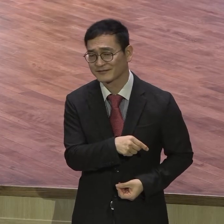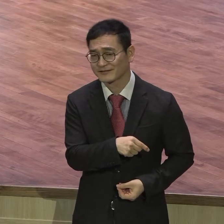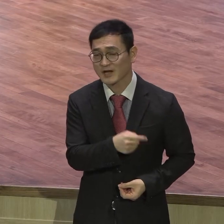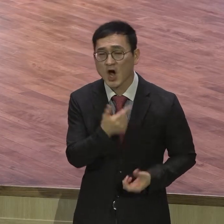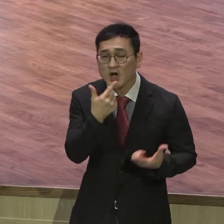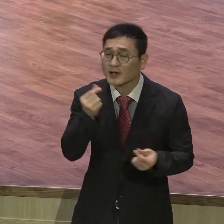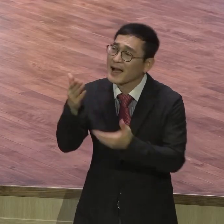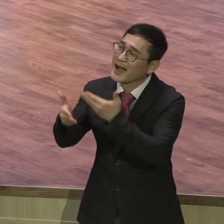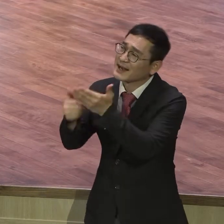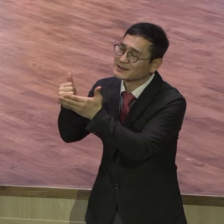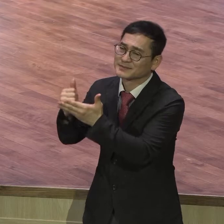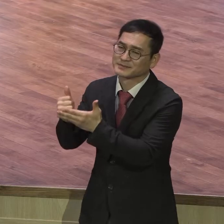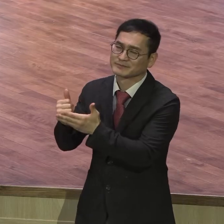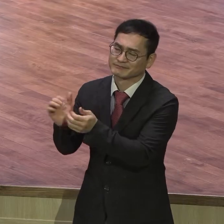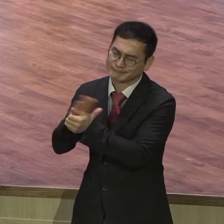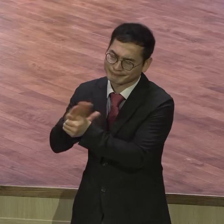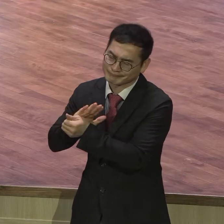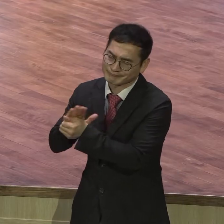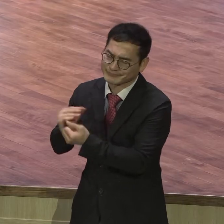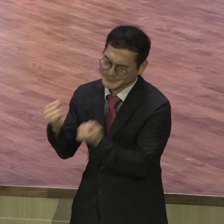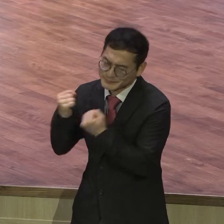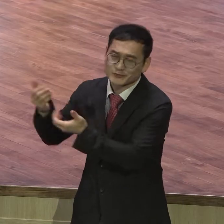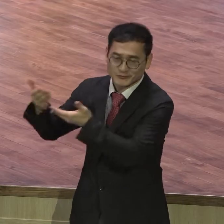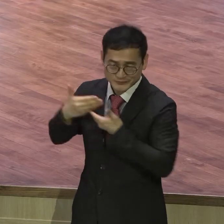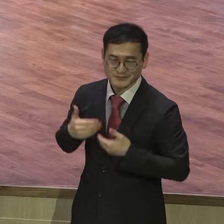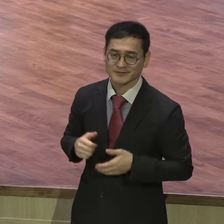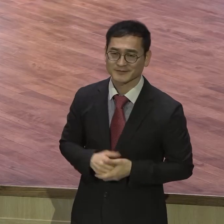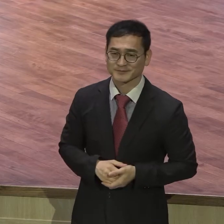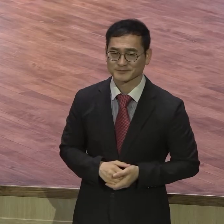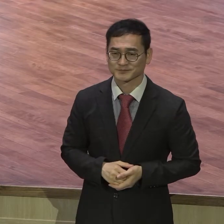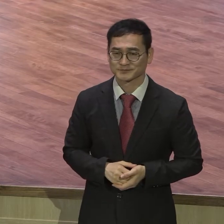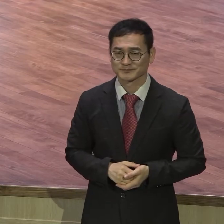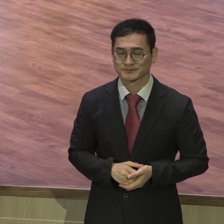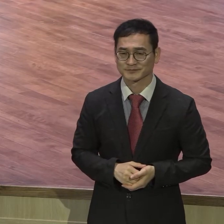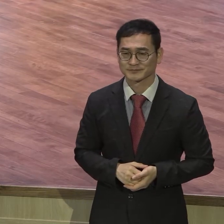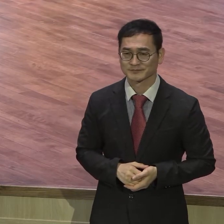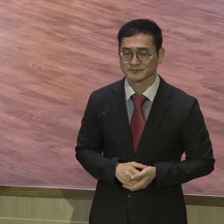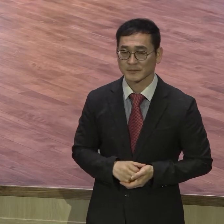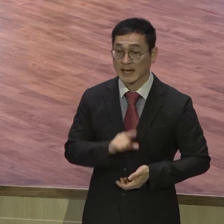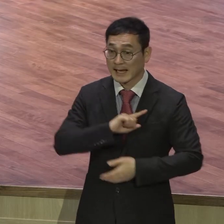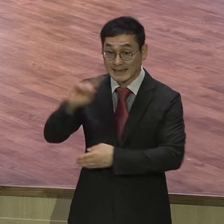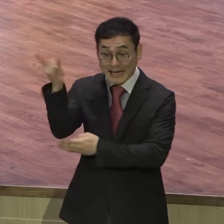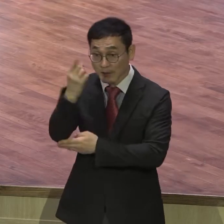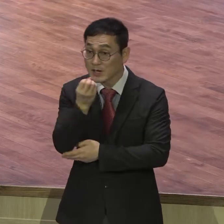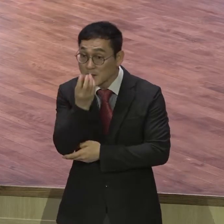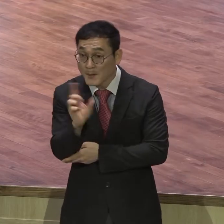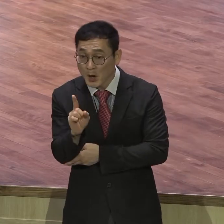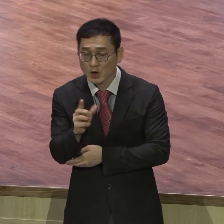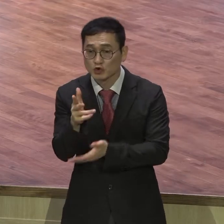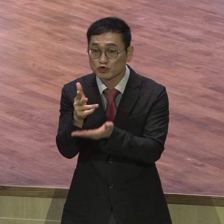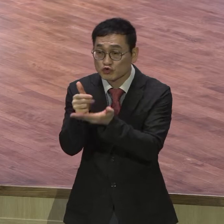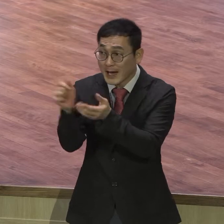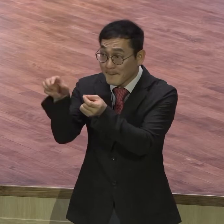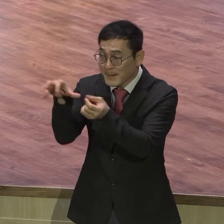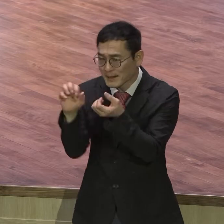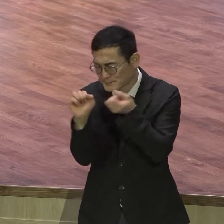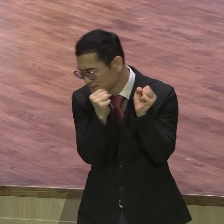10편 17편 7주로 구제로 오면 따위시 이런 기도를 합니다 죽게 피하는 자들을 그 일어나